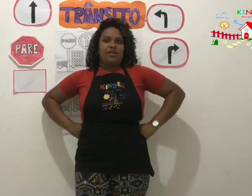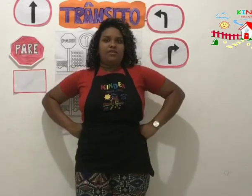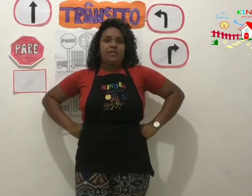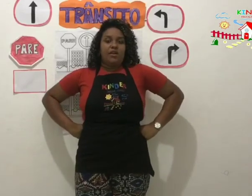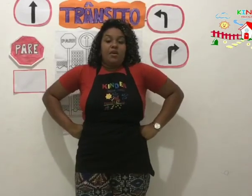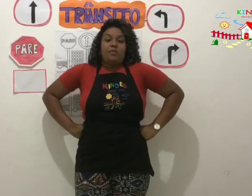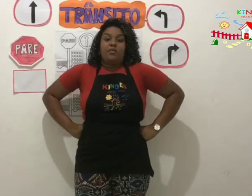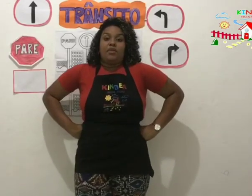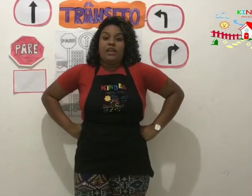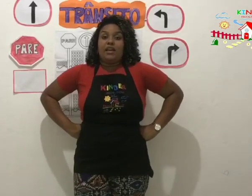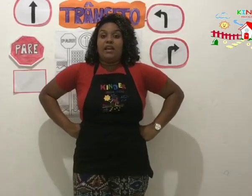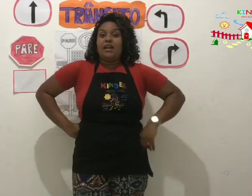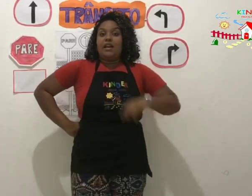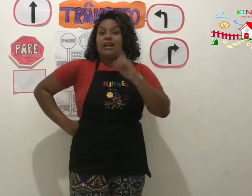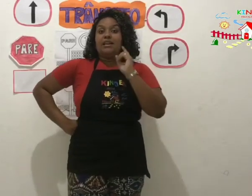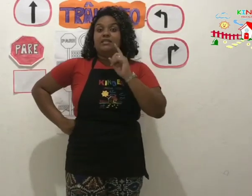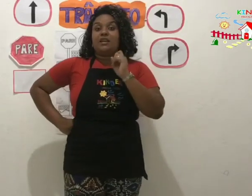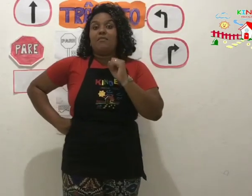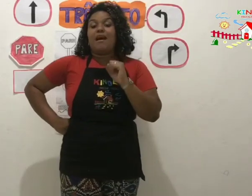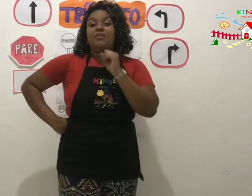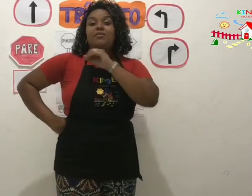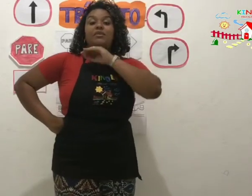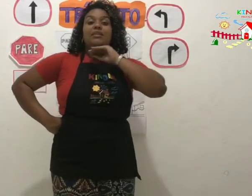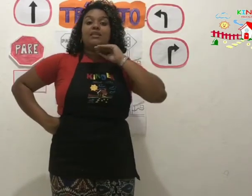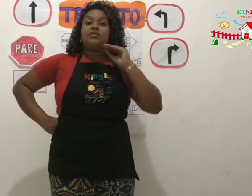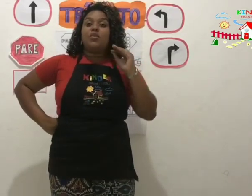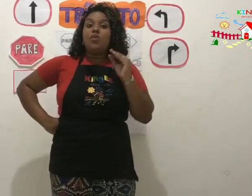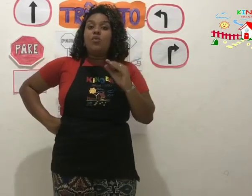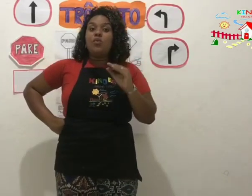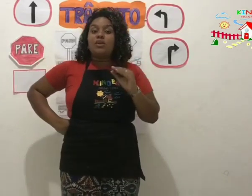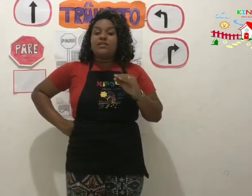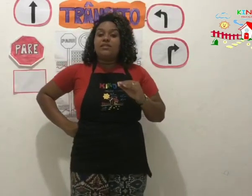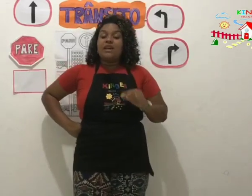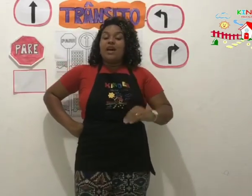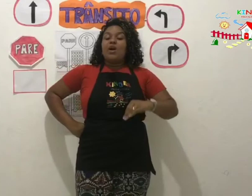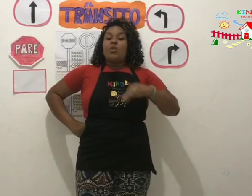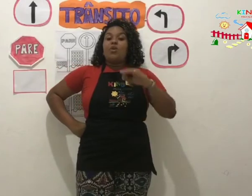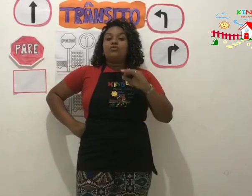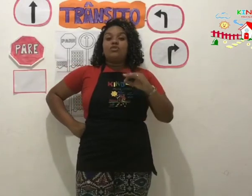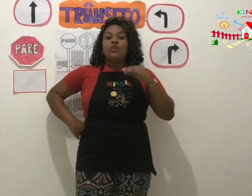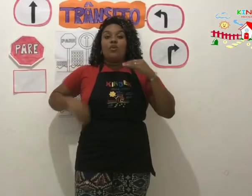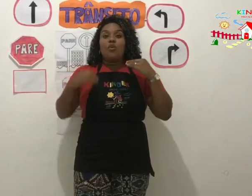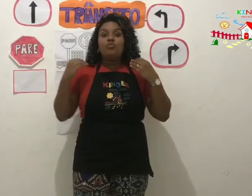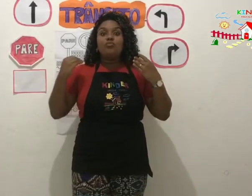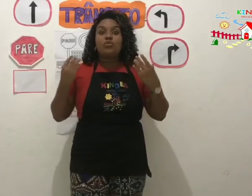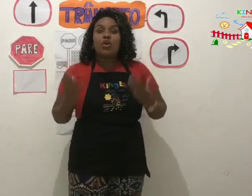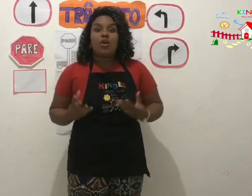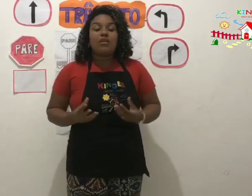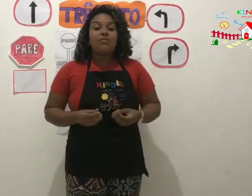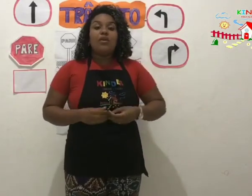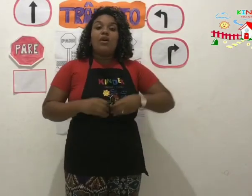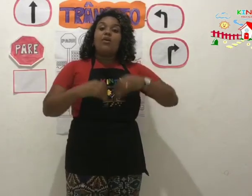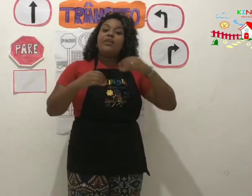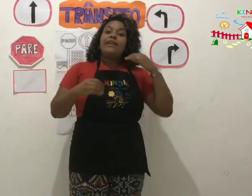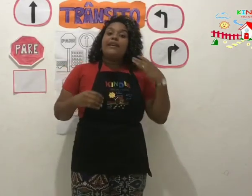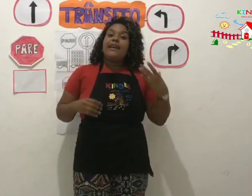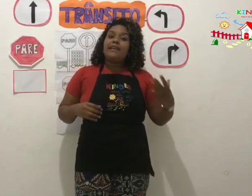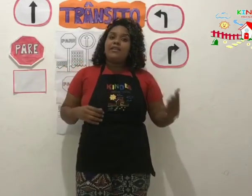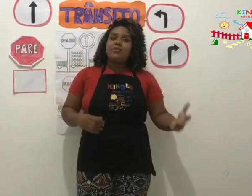Porque eles trabalham nas ruas, onde controlam, orientam